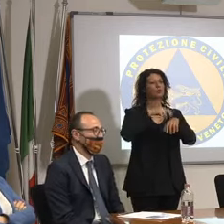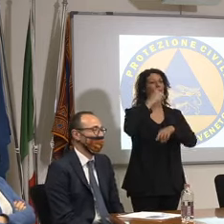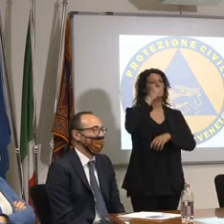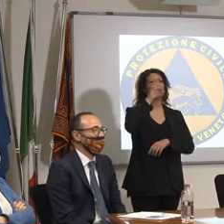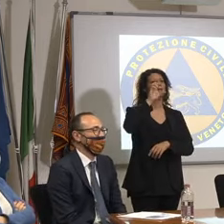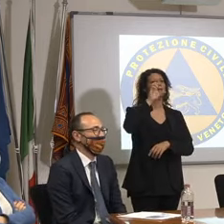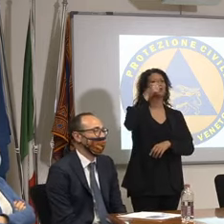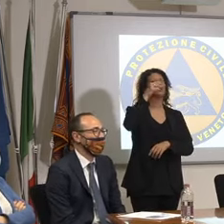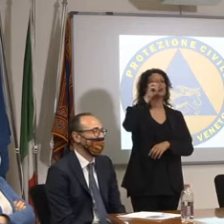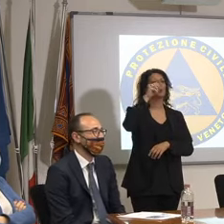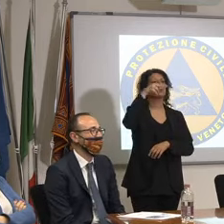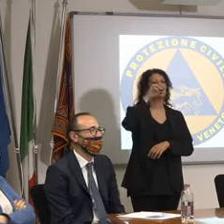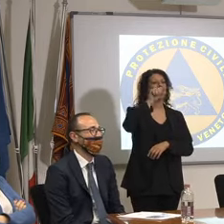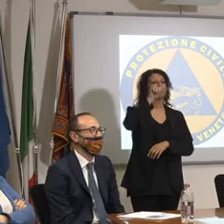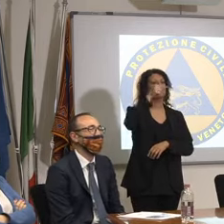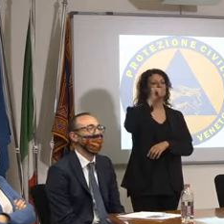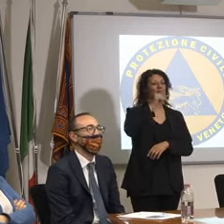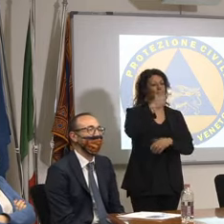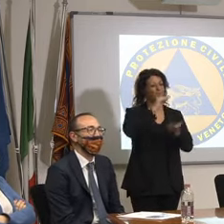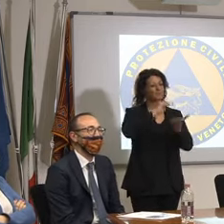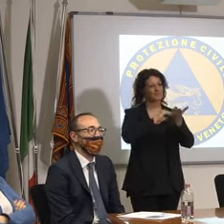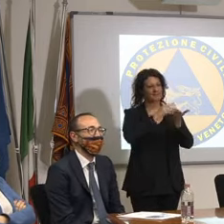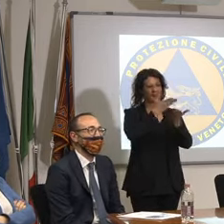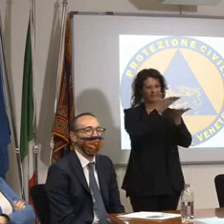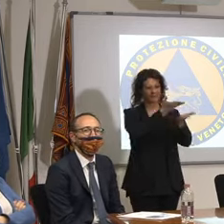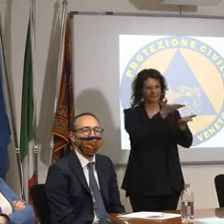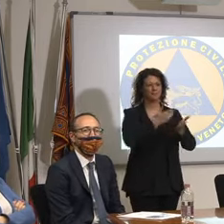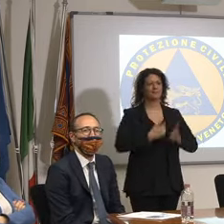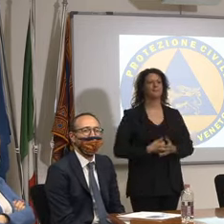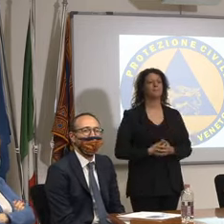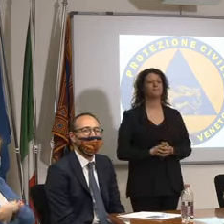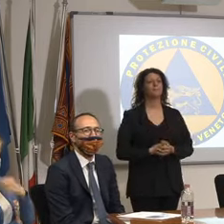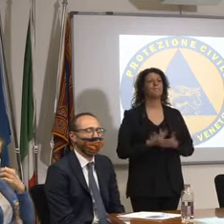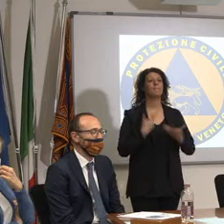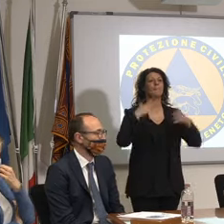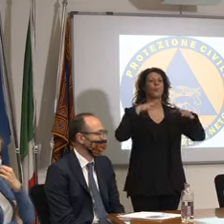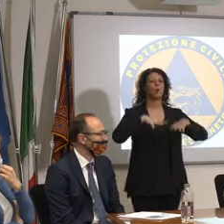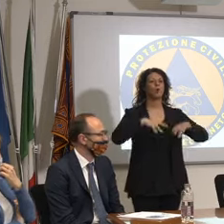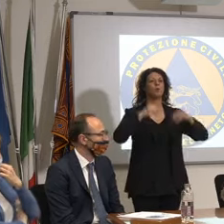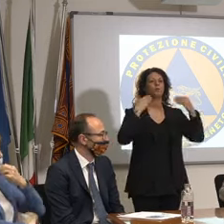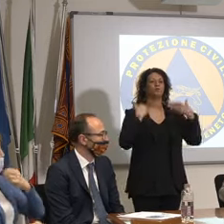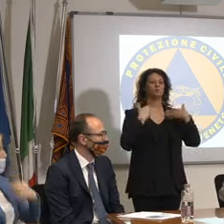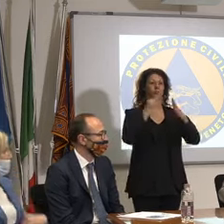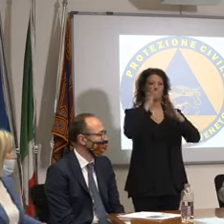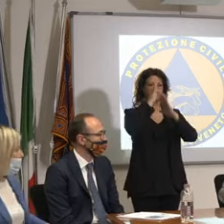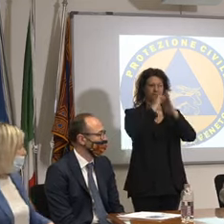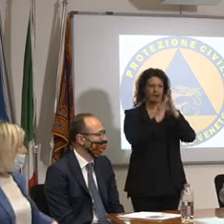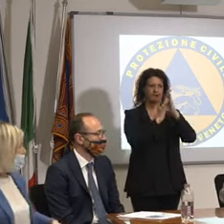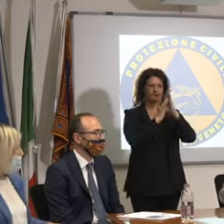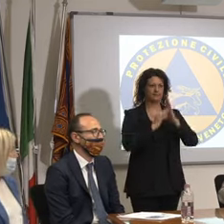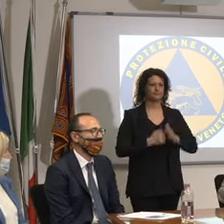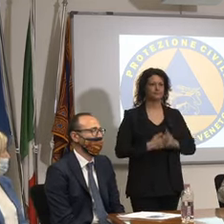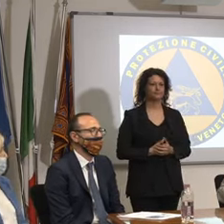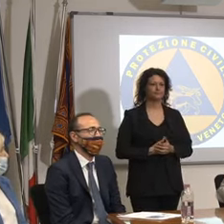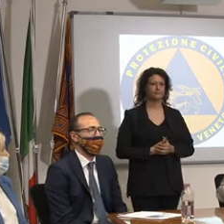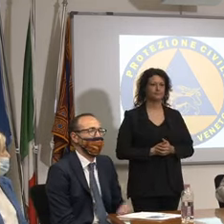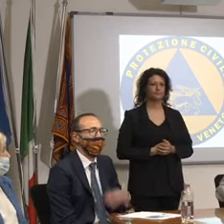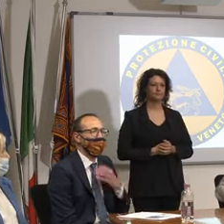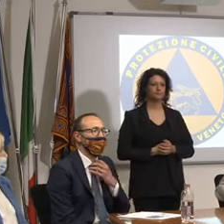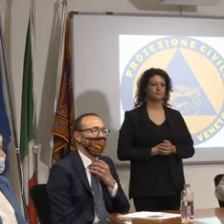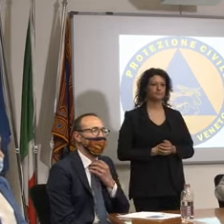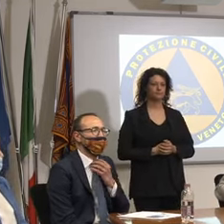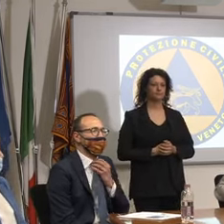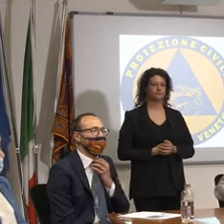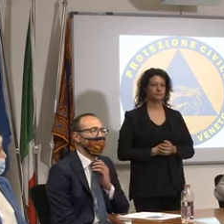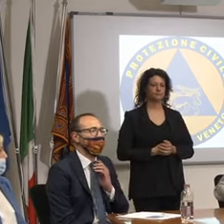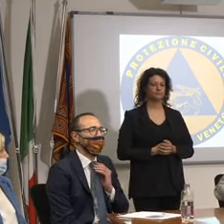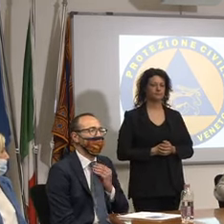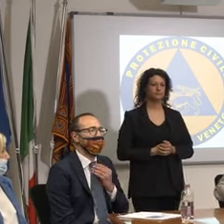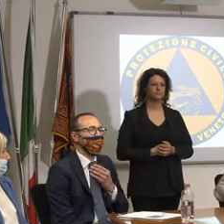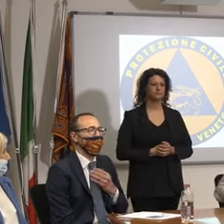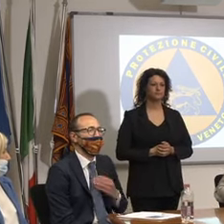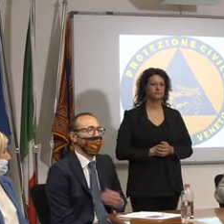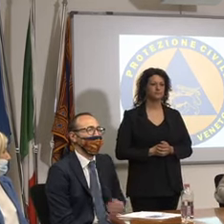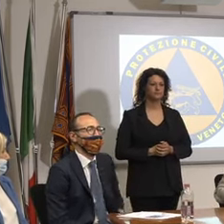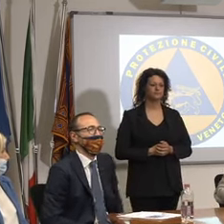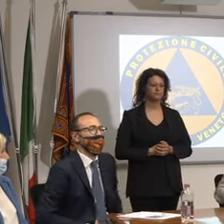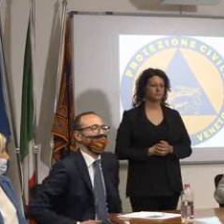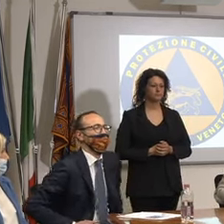pubblico e inizierei subito col bollettino ma potrei che recuperiamo anche tempo